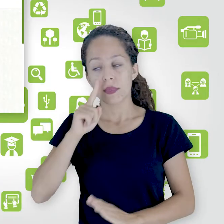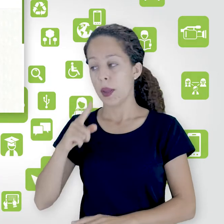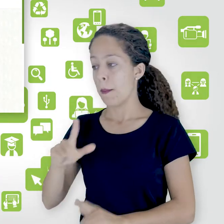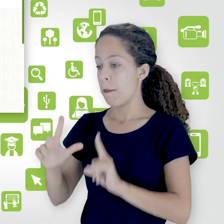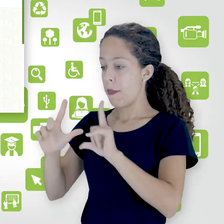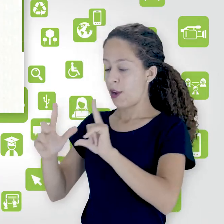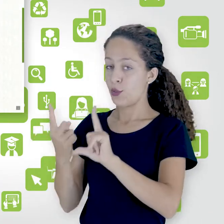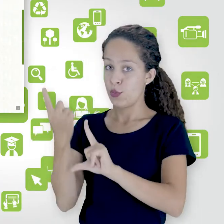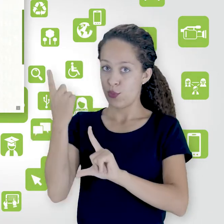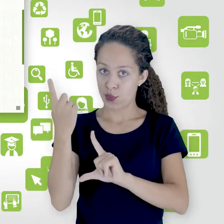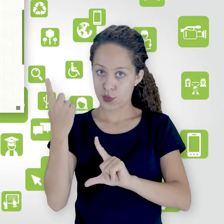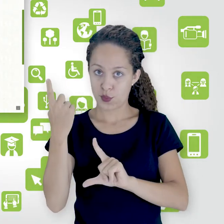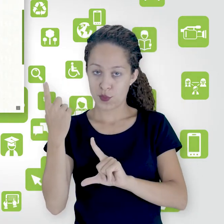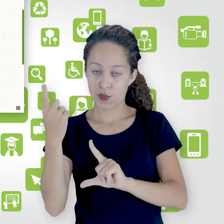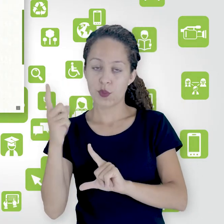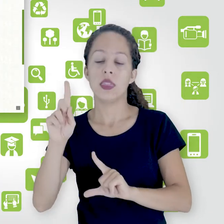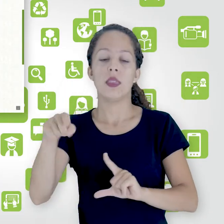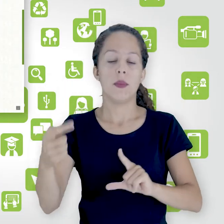e abaixo, página 2.